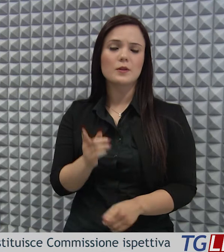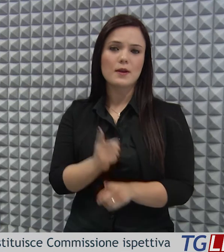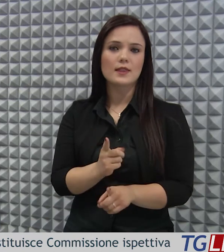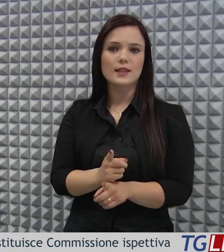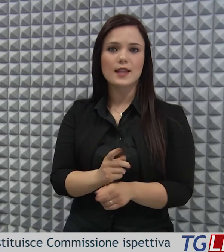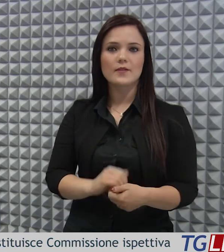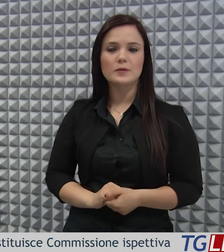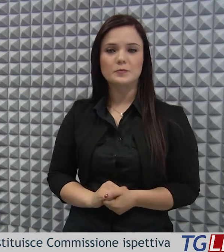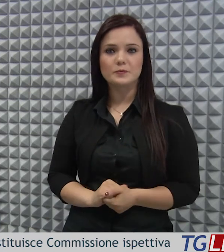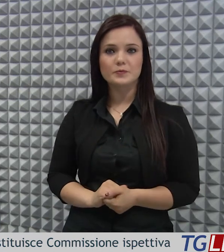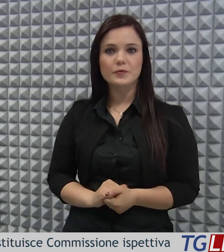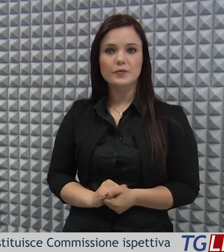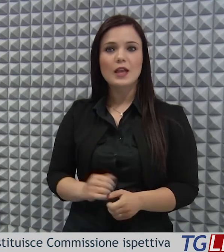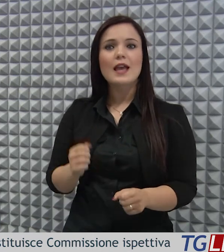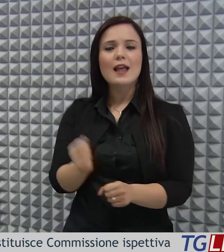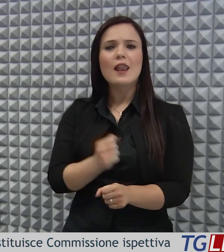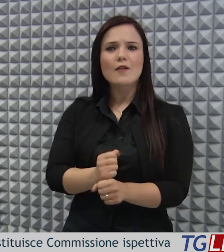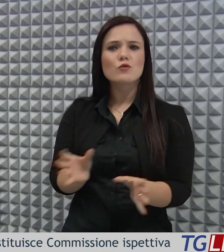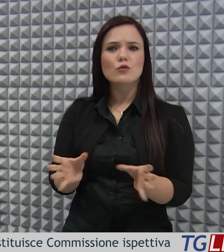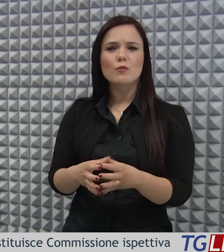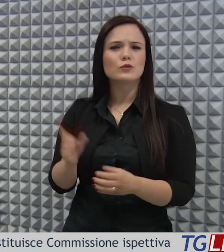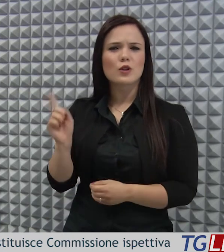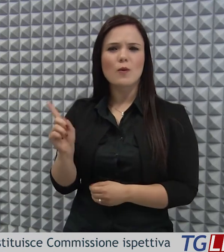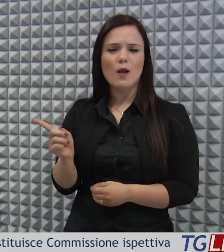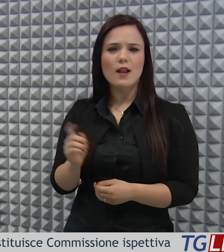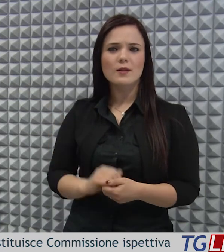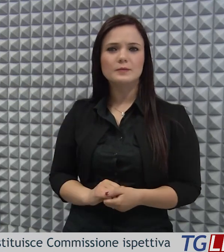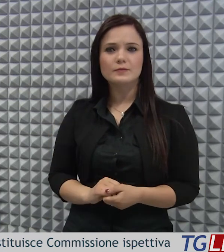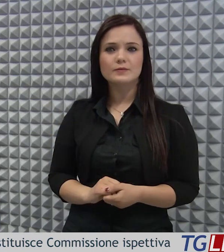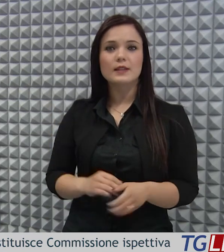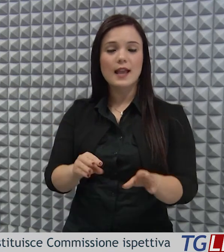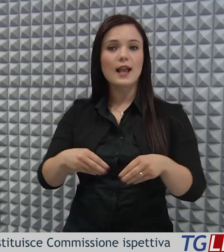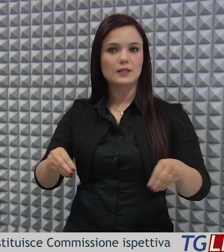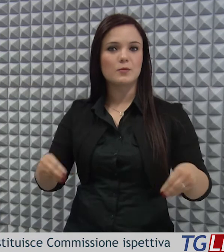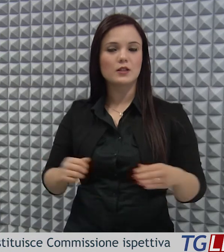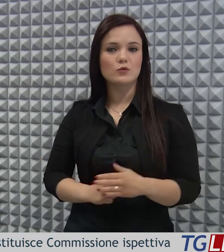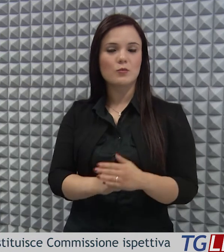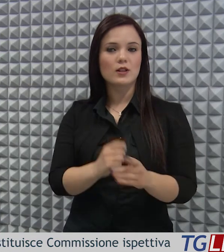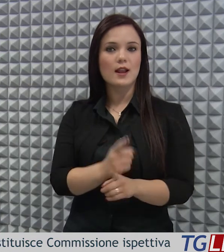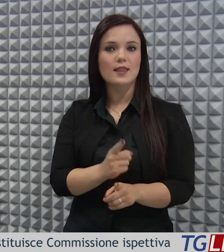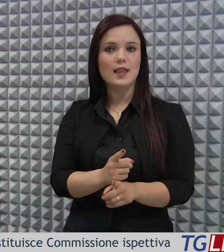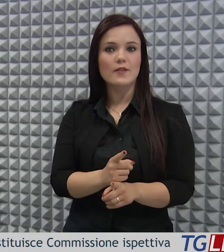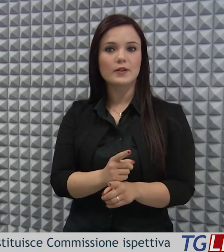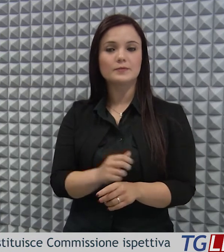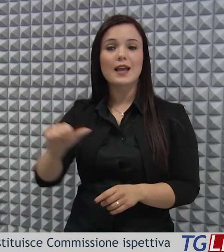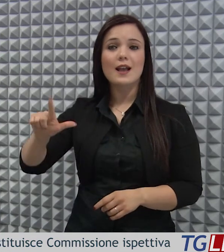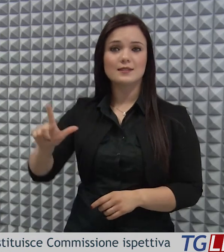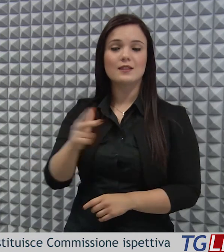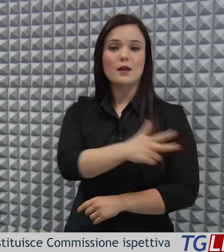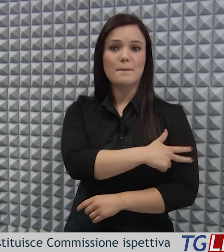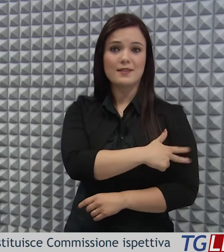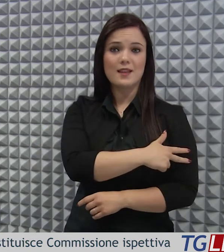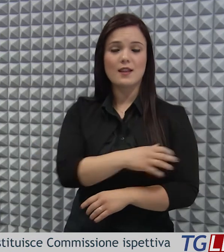provvedimenti. L'attività della commissione andrà a supportare gli esperti inviati